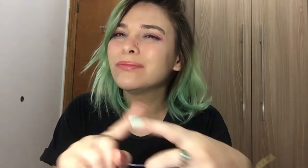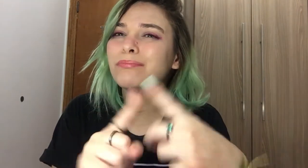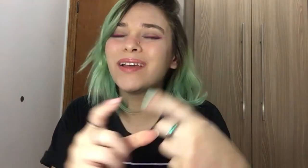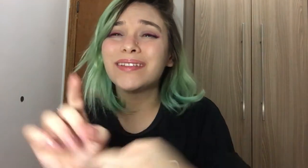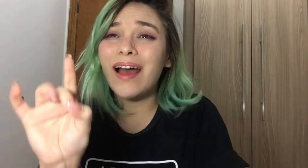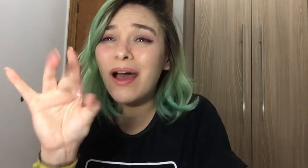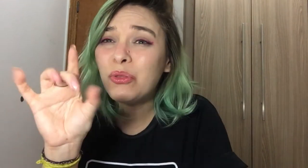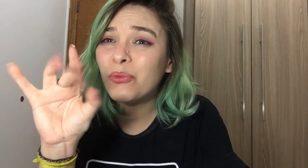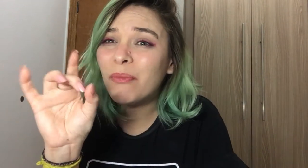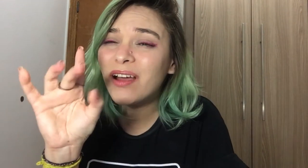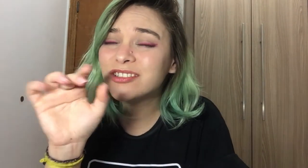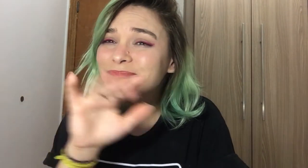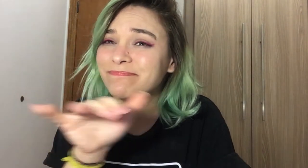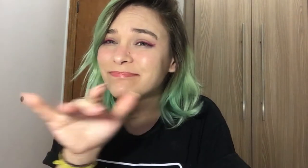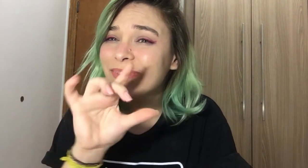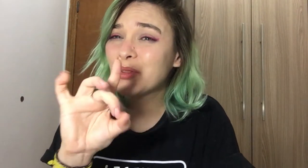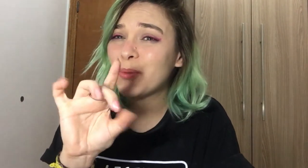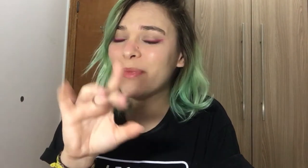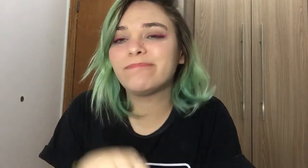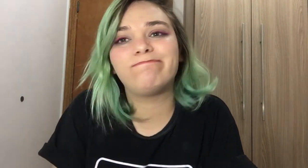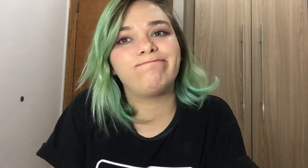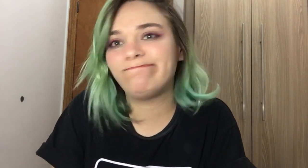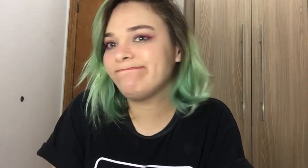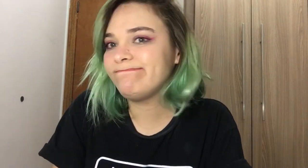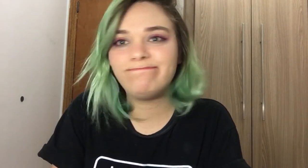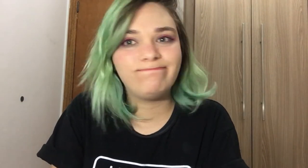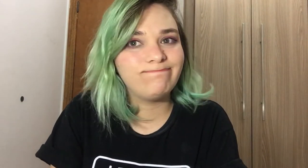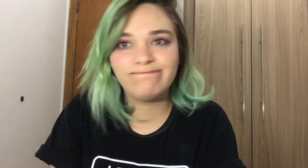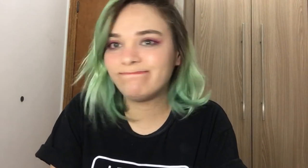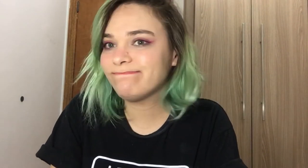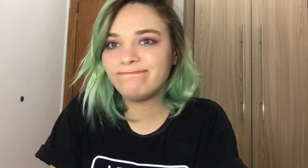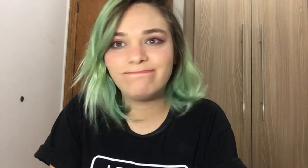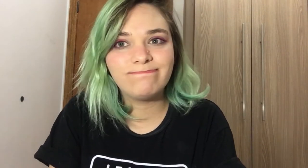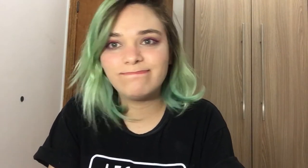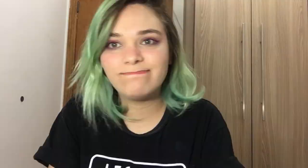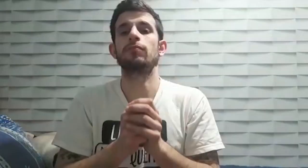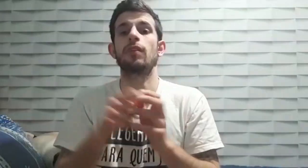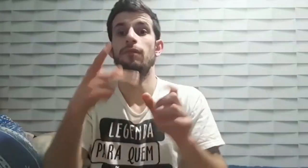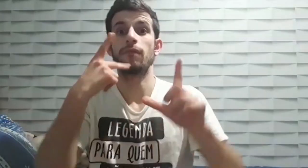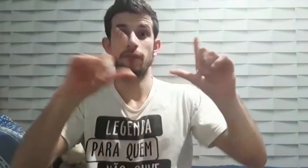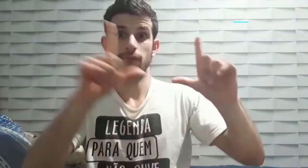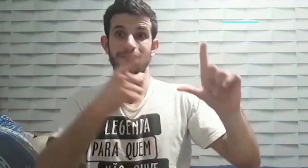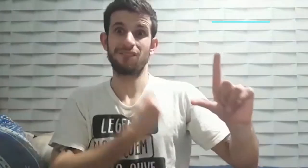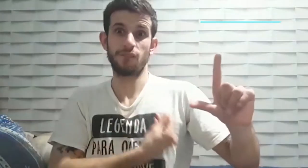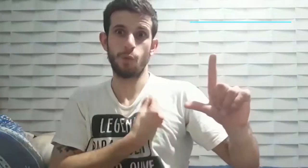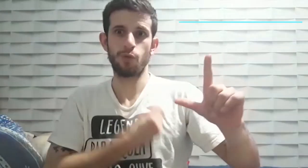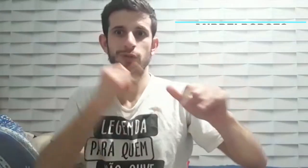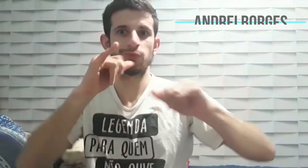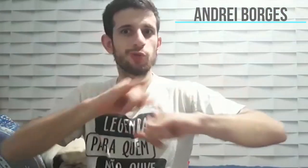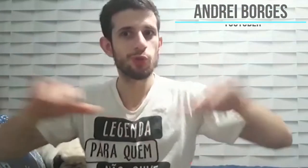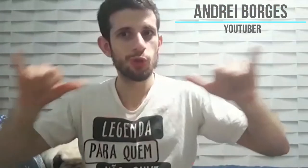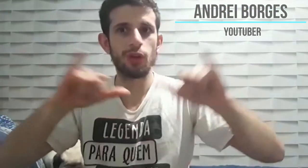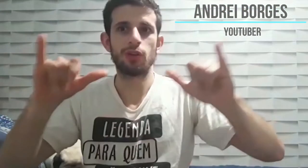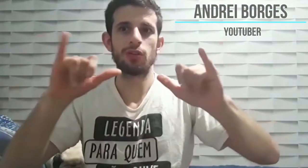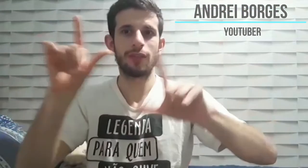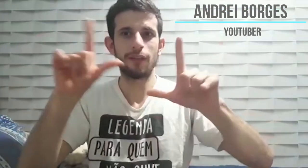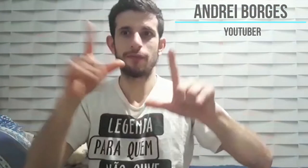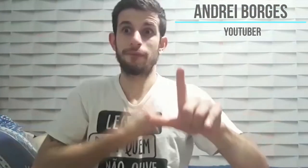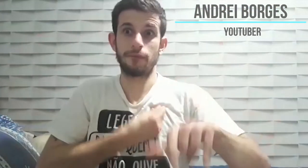é o certo. Mas automática, não dá. Flávia faz não com a cabeça. Andrei. Na TV, é complicado